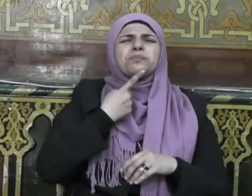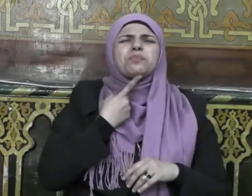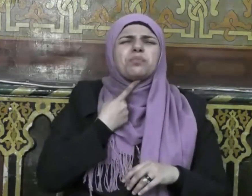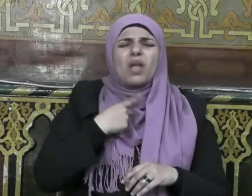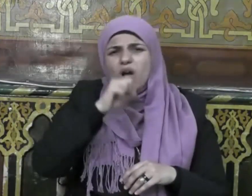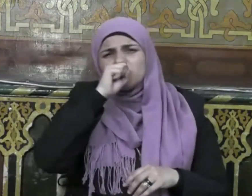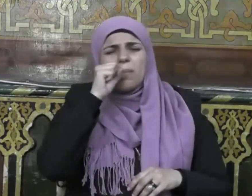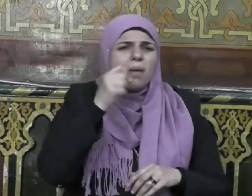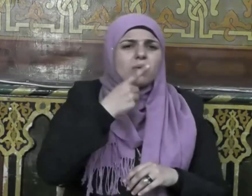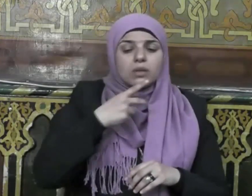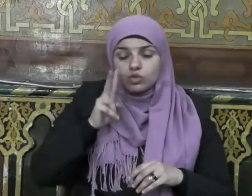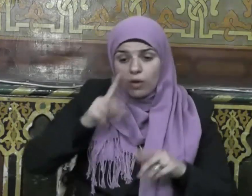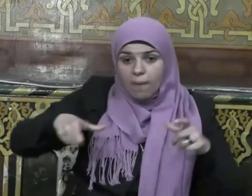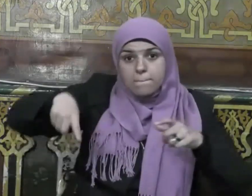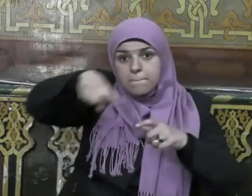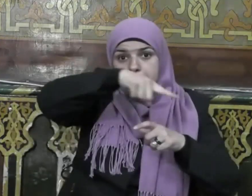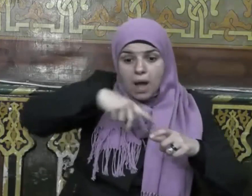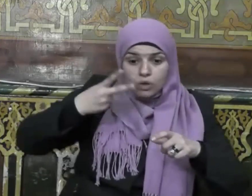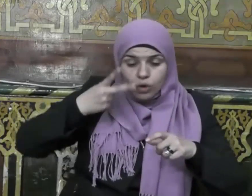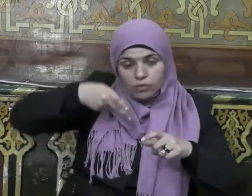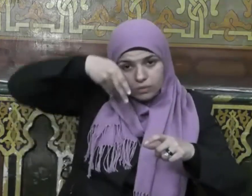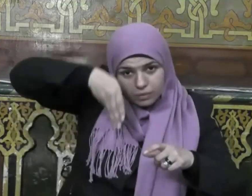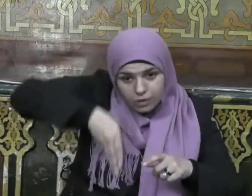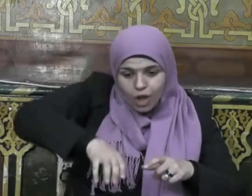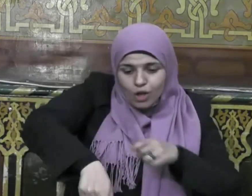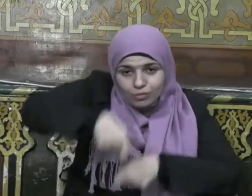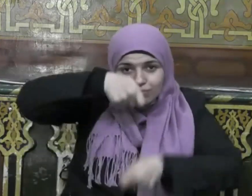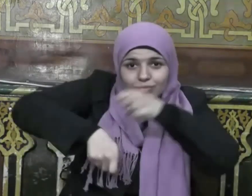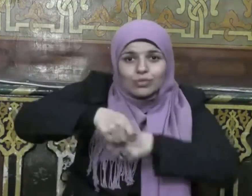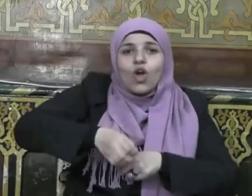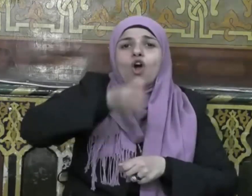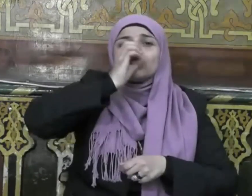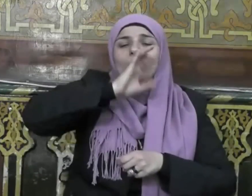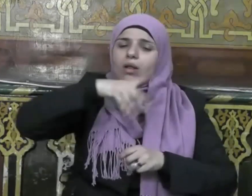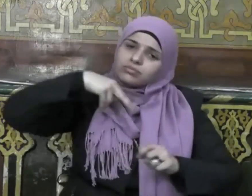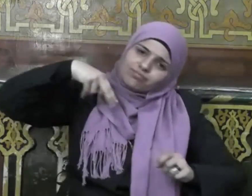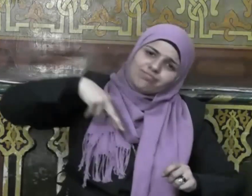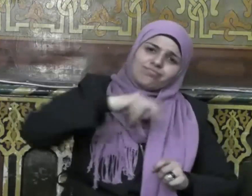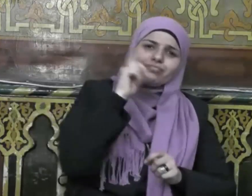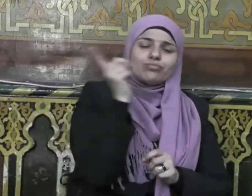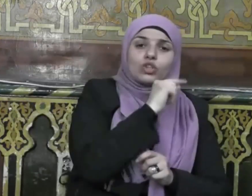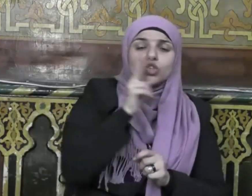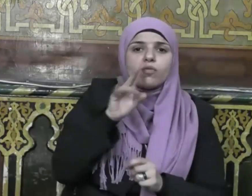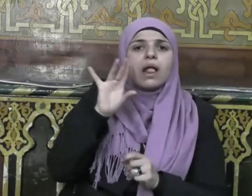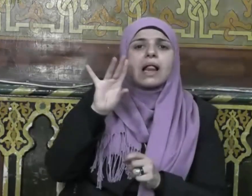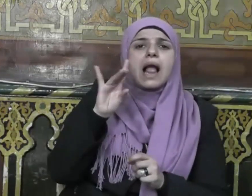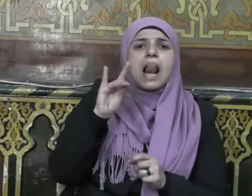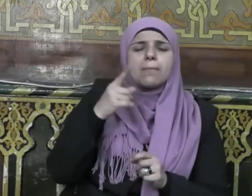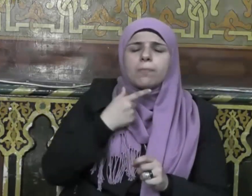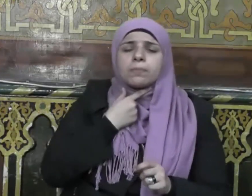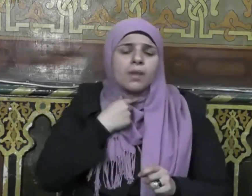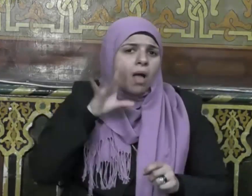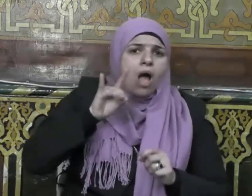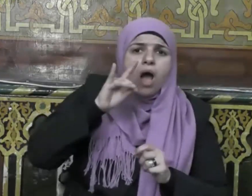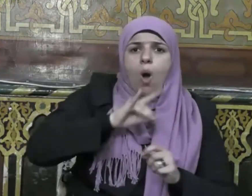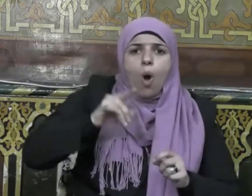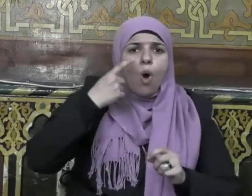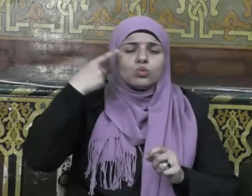فوجد بئرا فنزل فشربا ثم خرج فإذا كلب يلهث يأكل